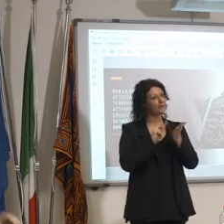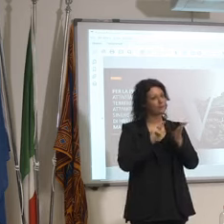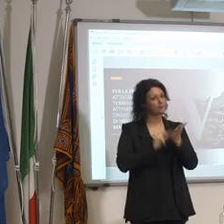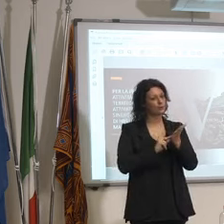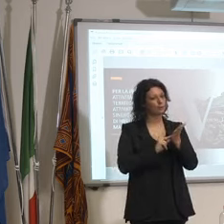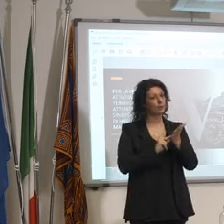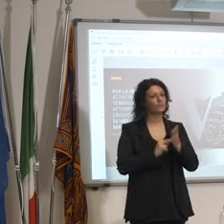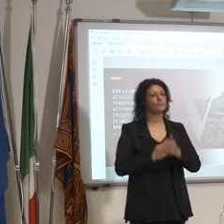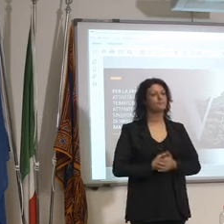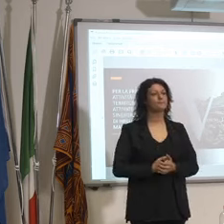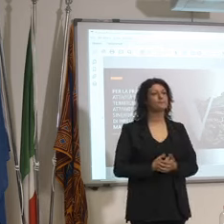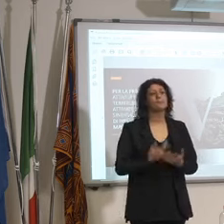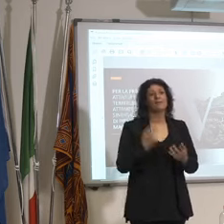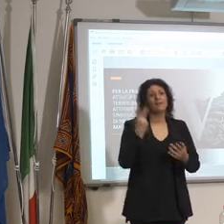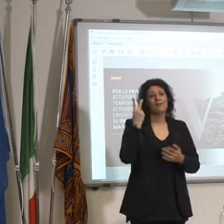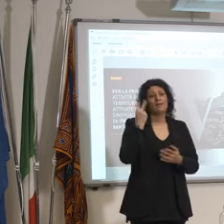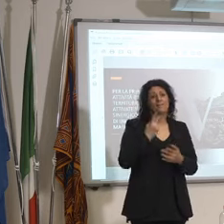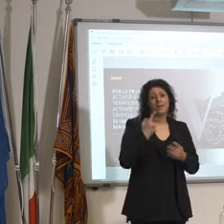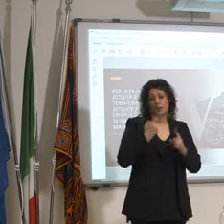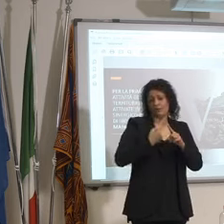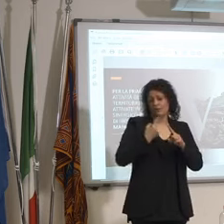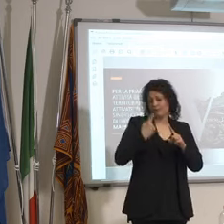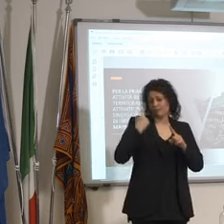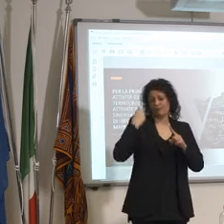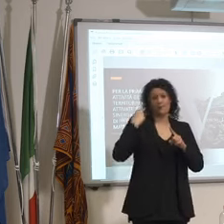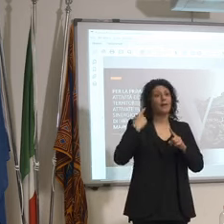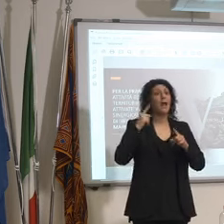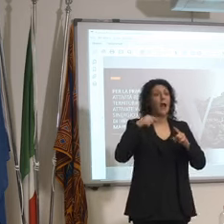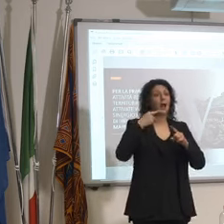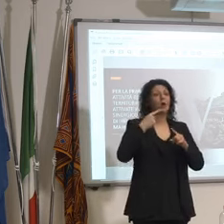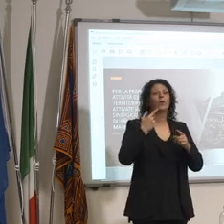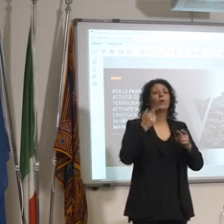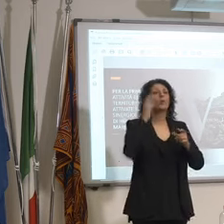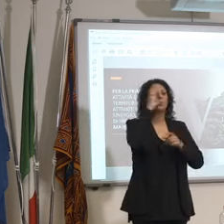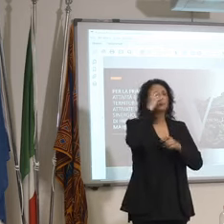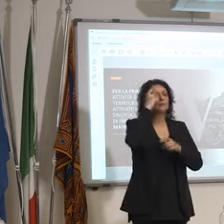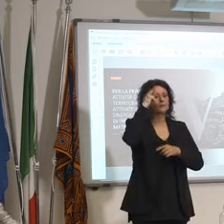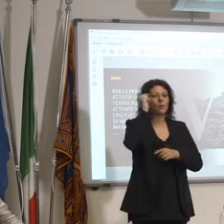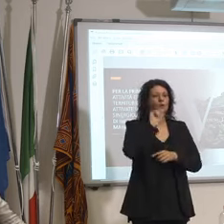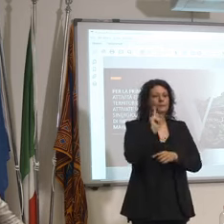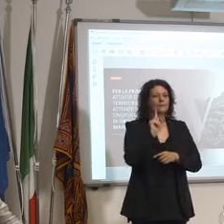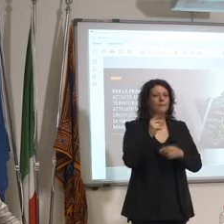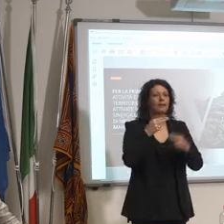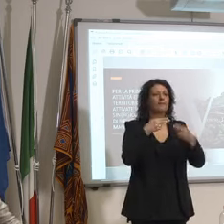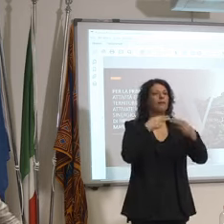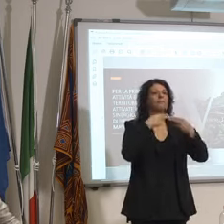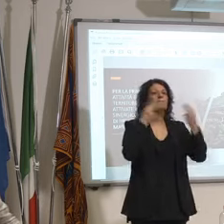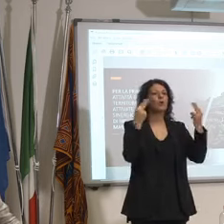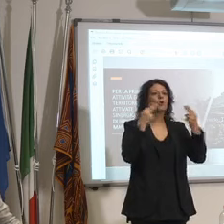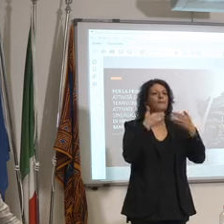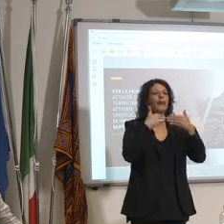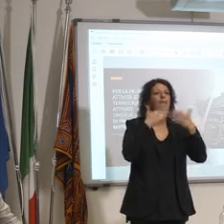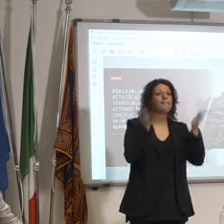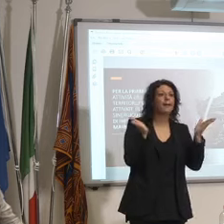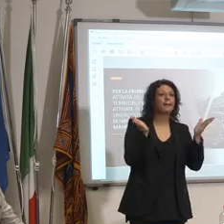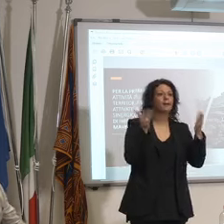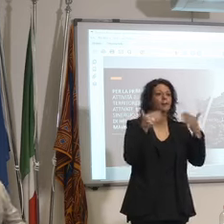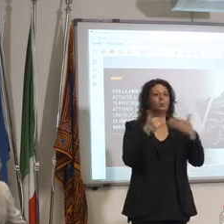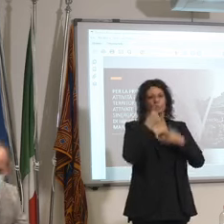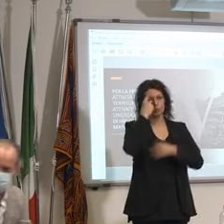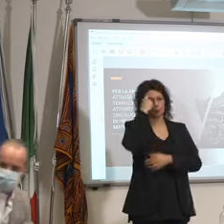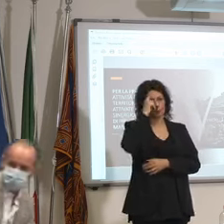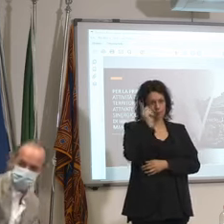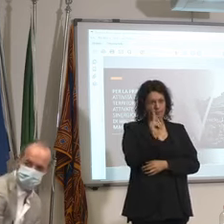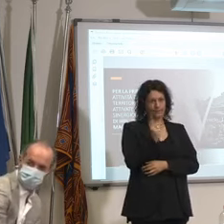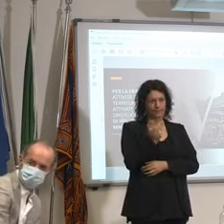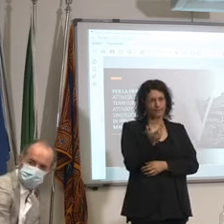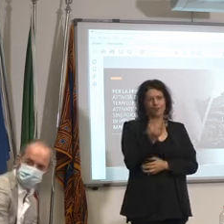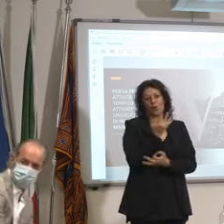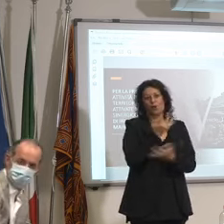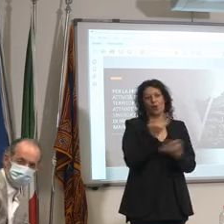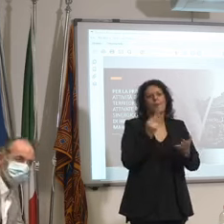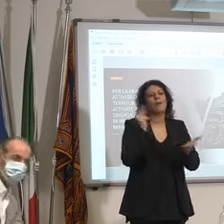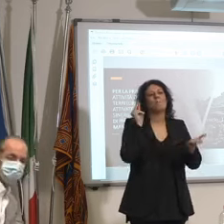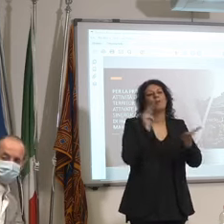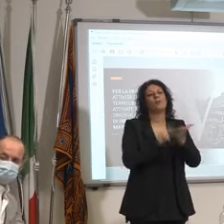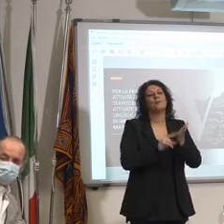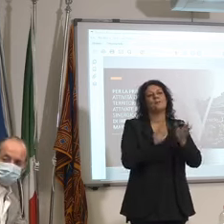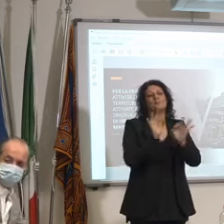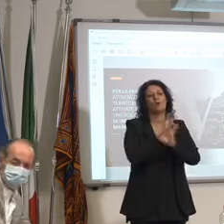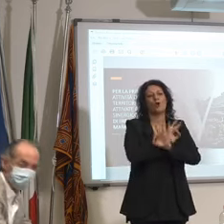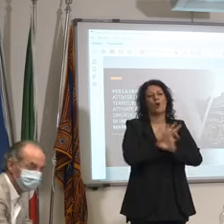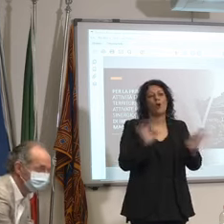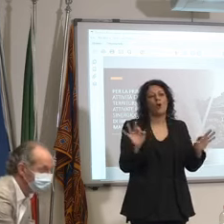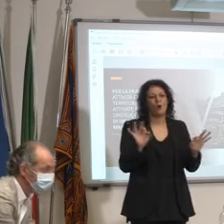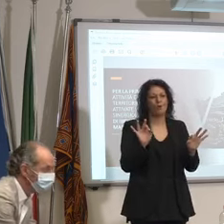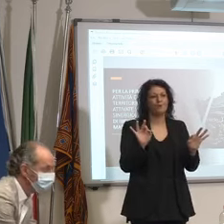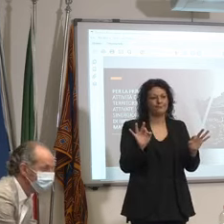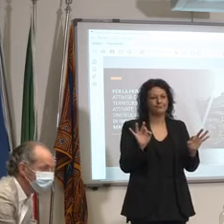giorno non si sapeva se le frontiere erano aperte è difficile pensare che la gente prenoti e lo scrivevano i turisti gli albergatori cioè i